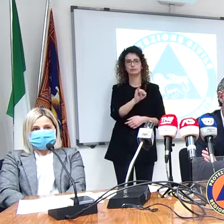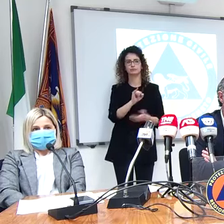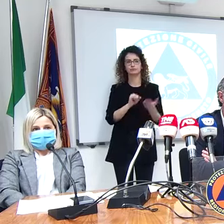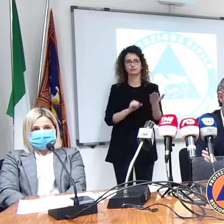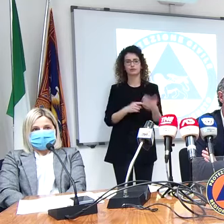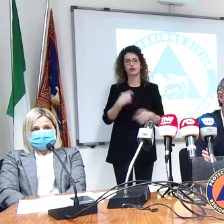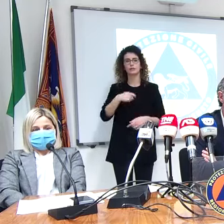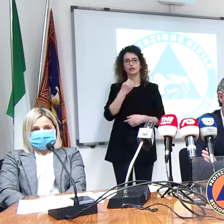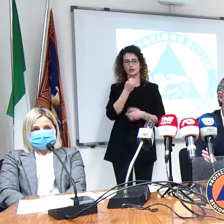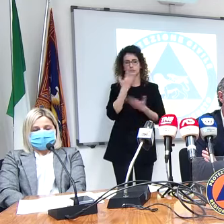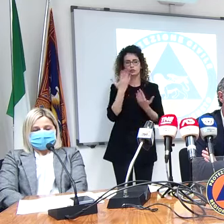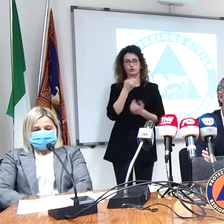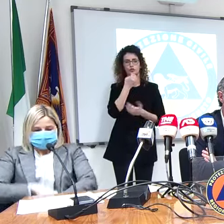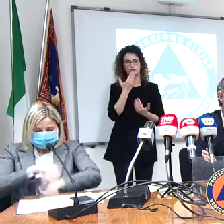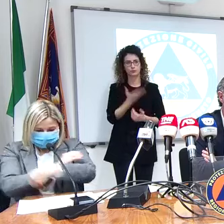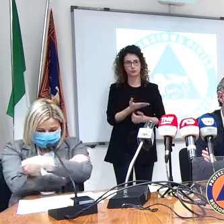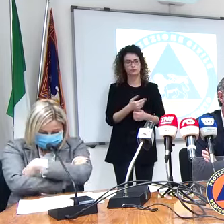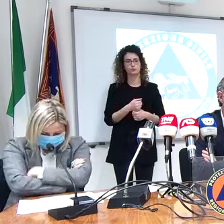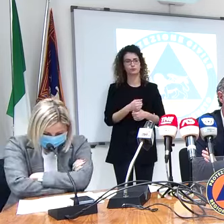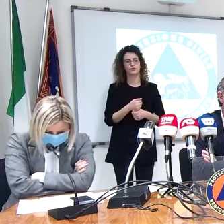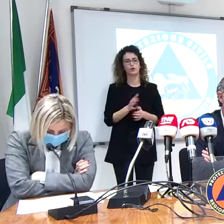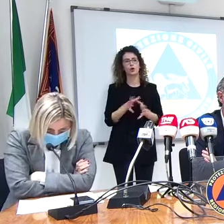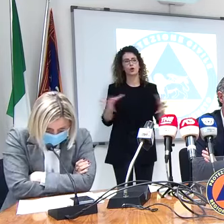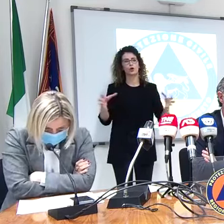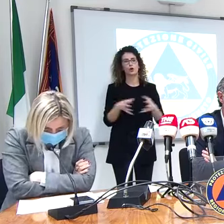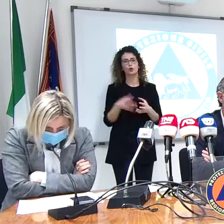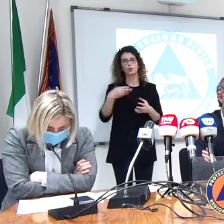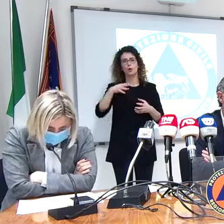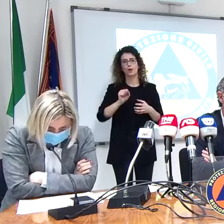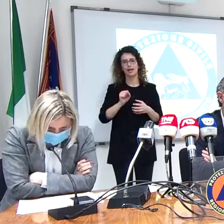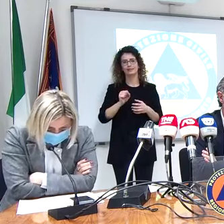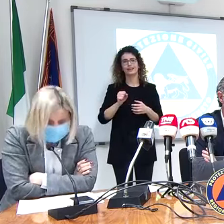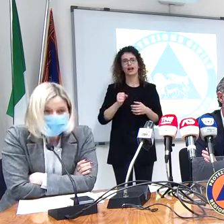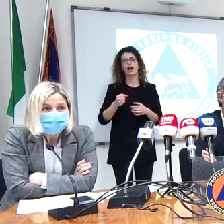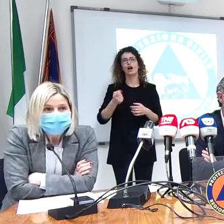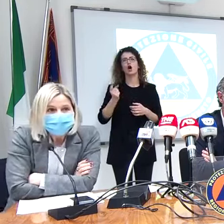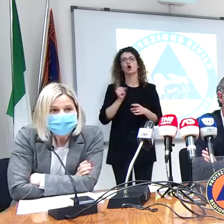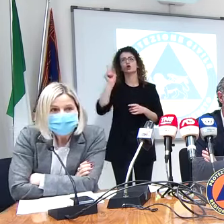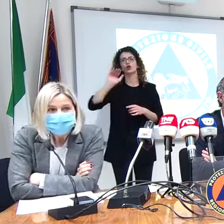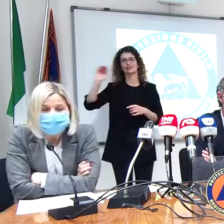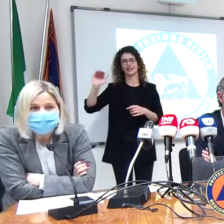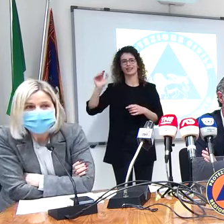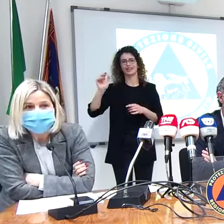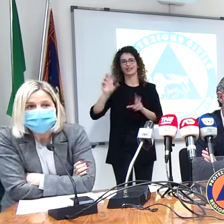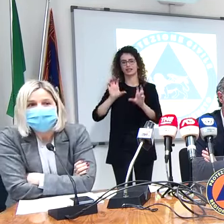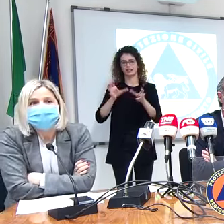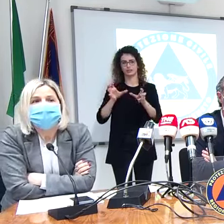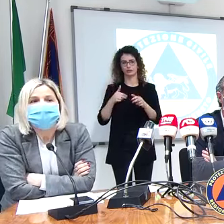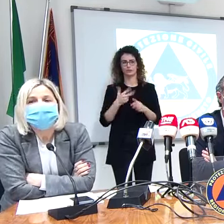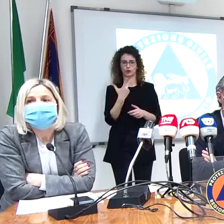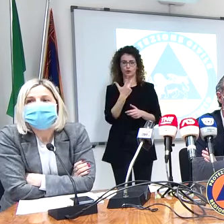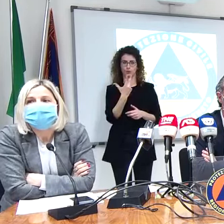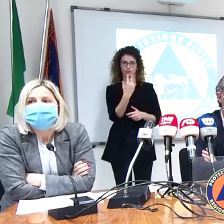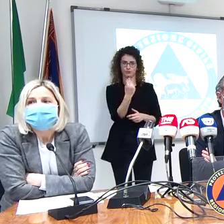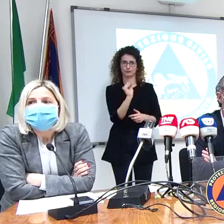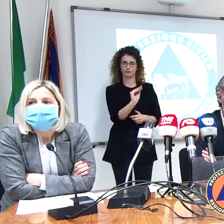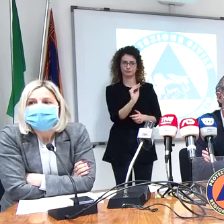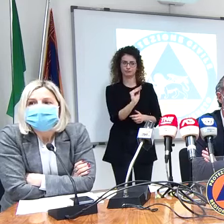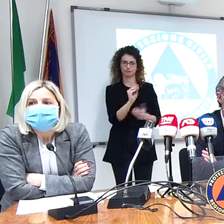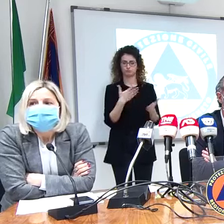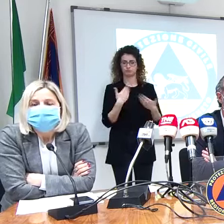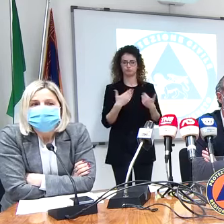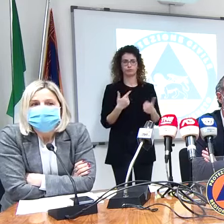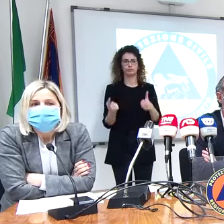Presidente, buongiorno Parisi, Gruppo Media Nordeste TV dunque, tre domande in velocità la prima, per